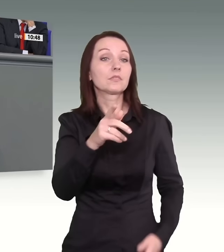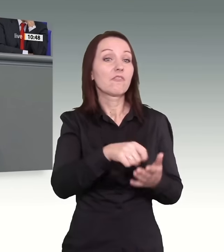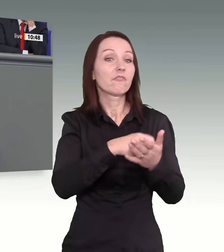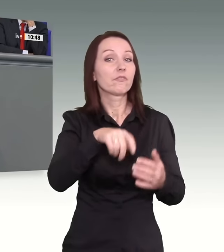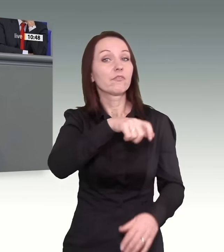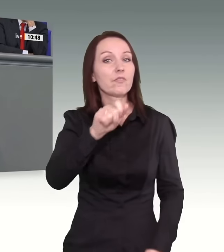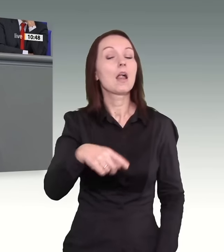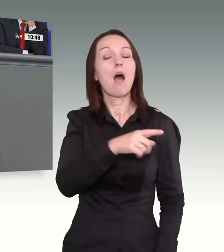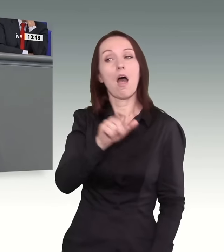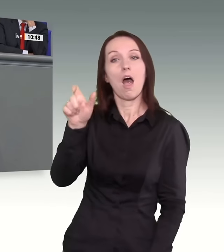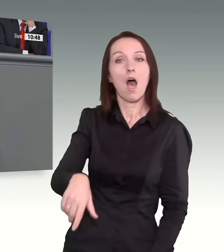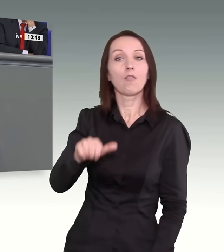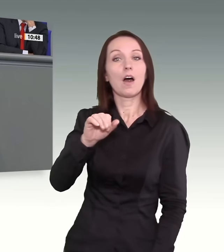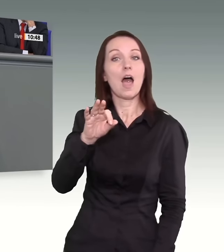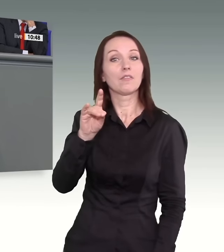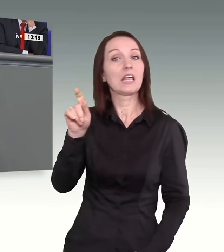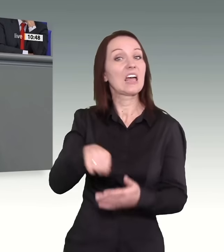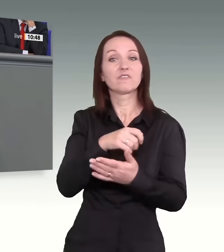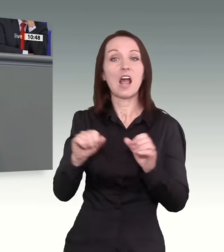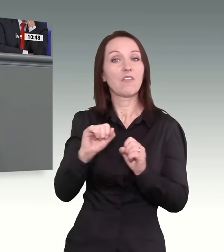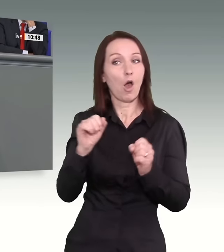deswegen, weil sie einen Björn Höcke wollen.